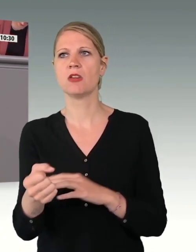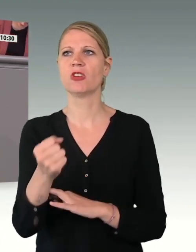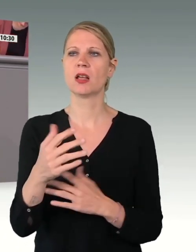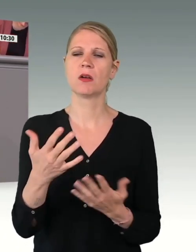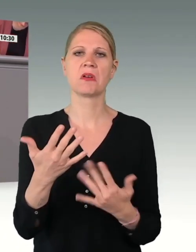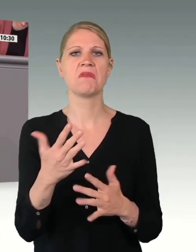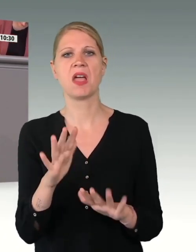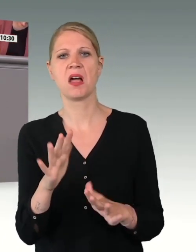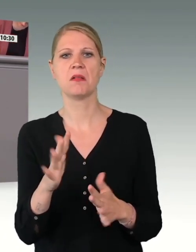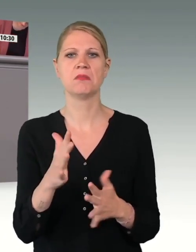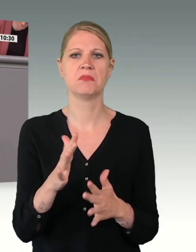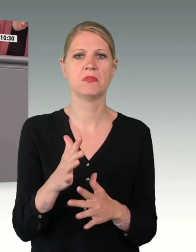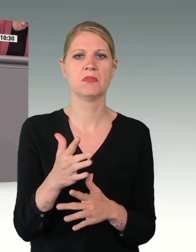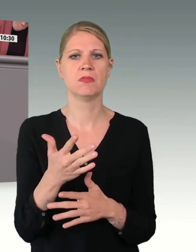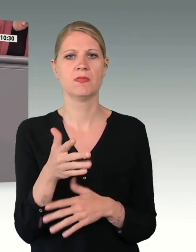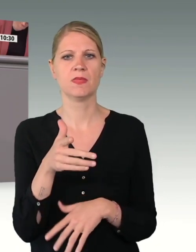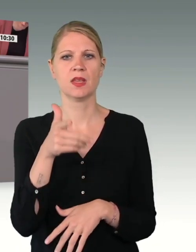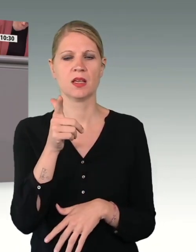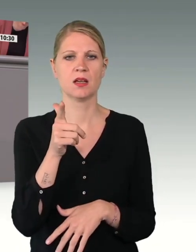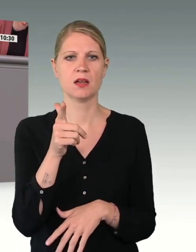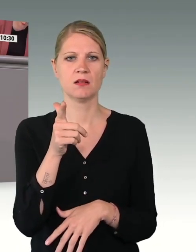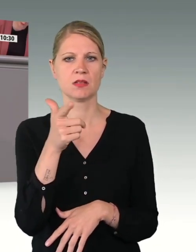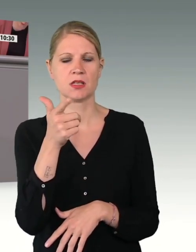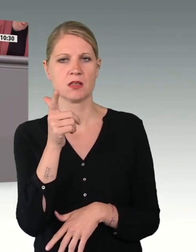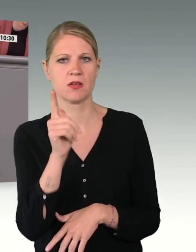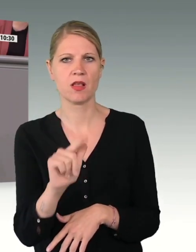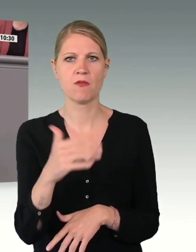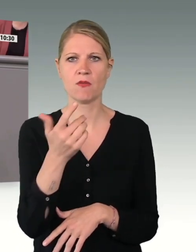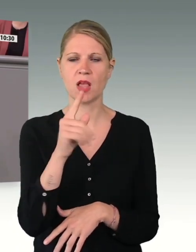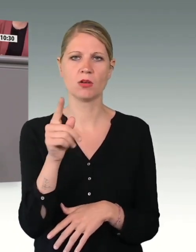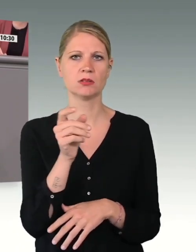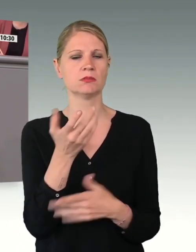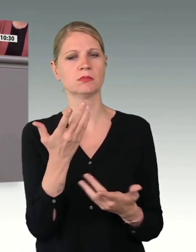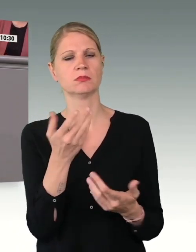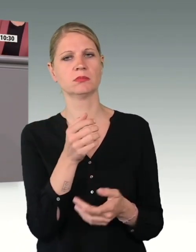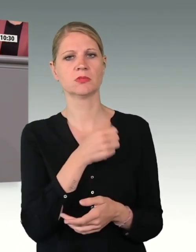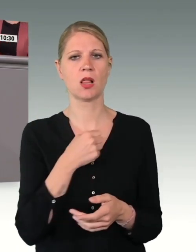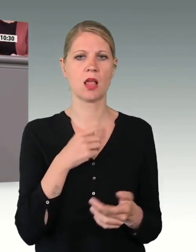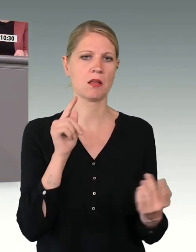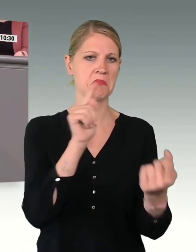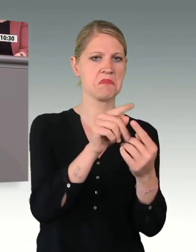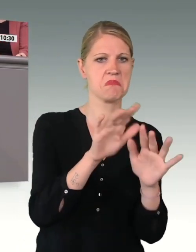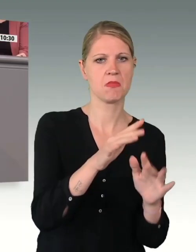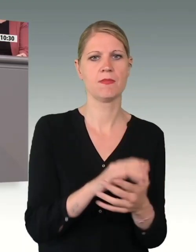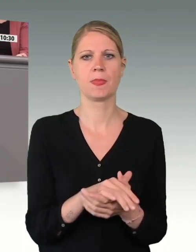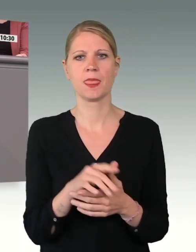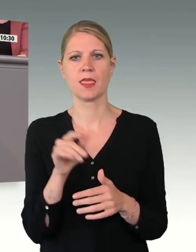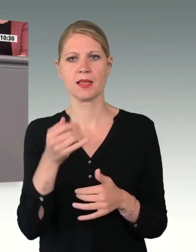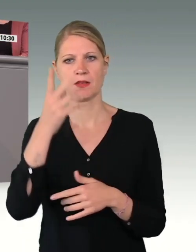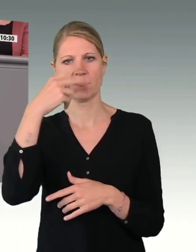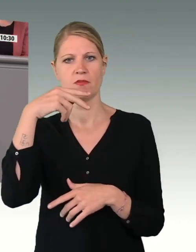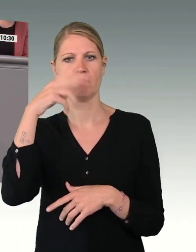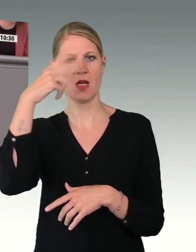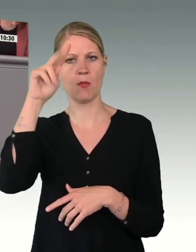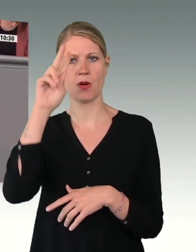203.000 Soldatinnen und Soldaten an. Mit Stand vom 28. Februar 2022 leisteten